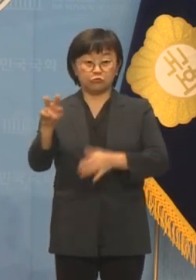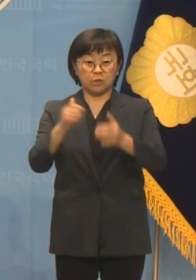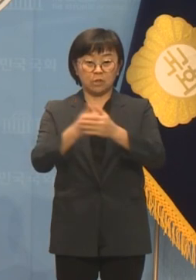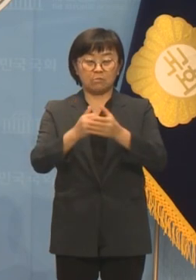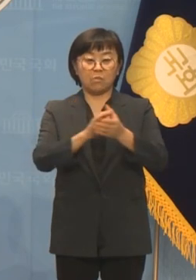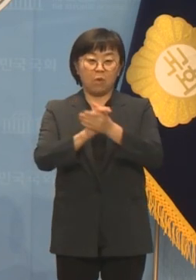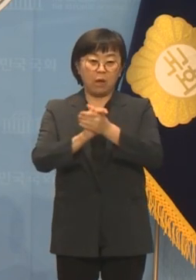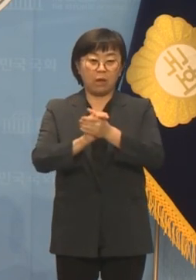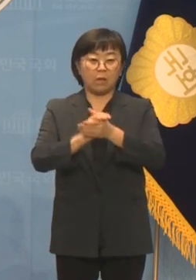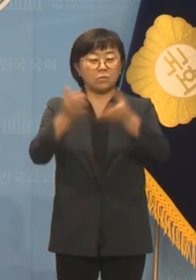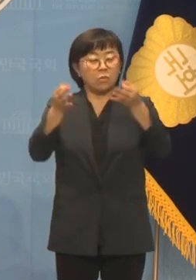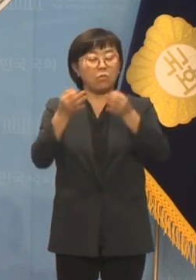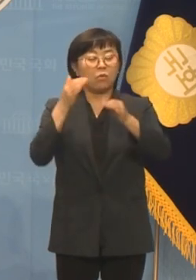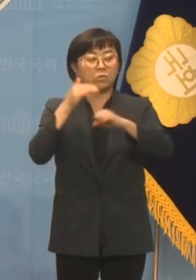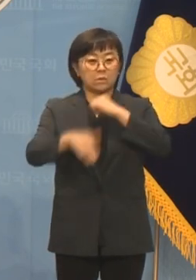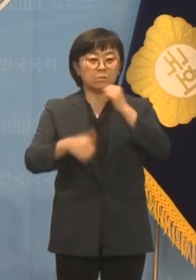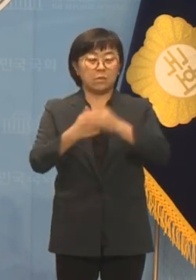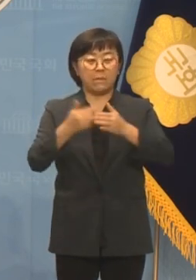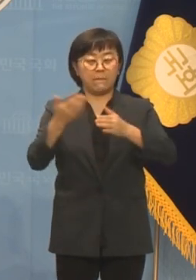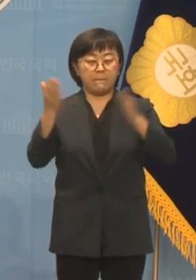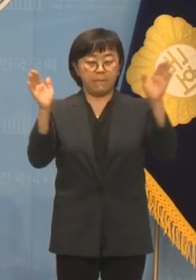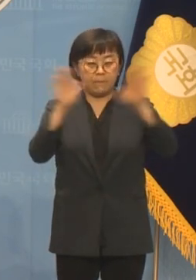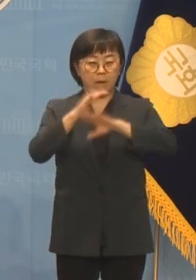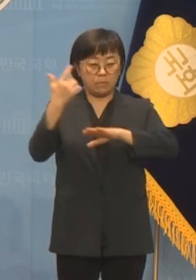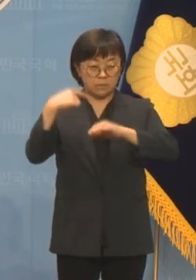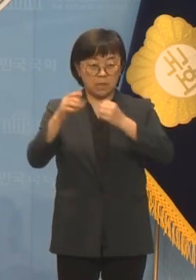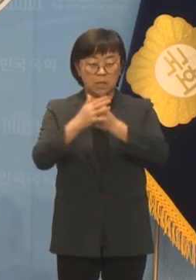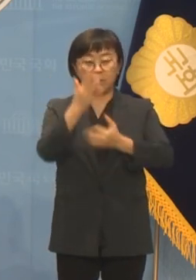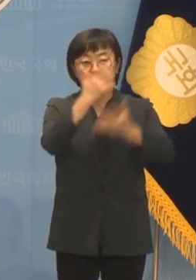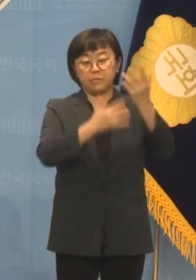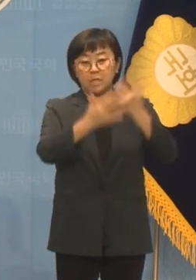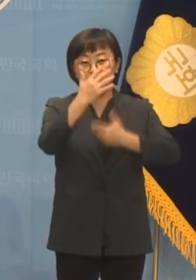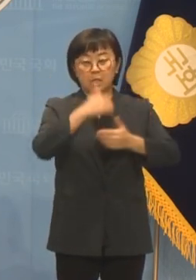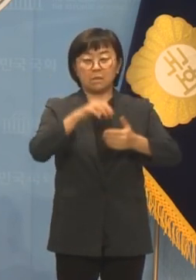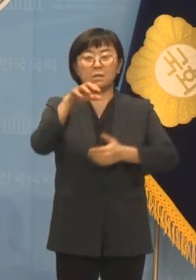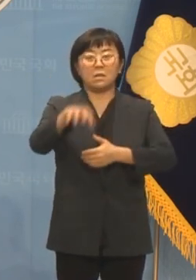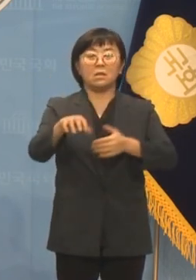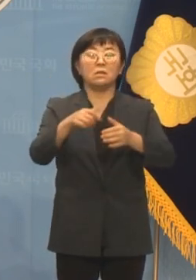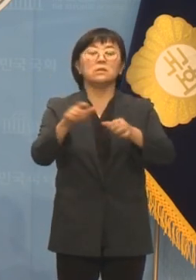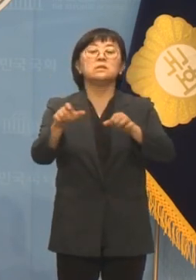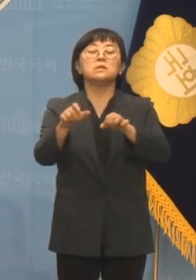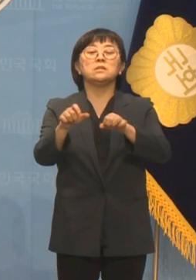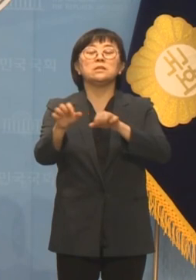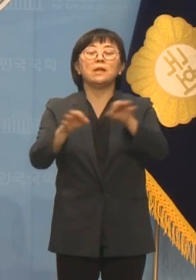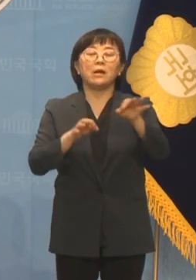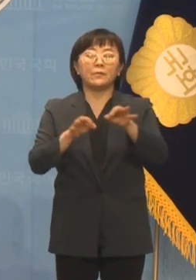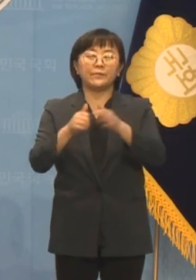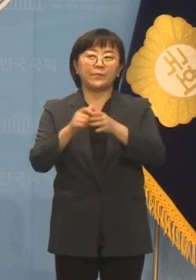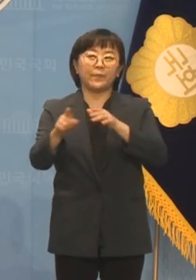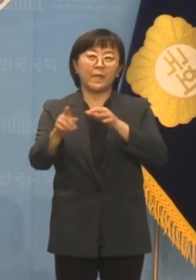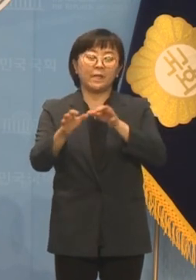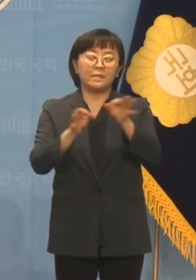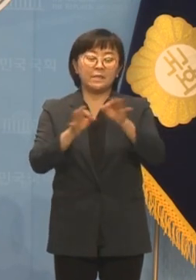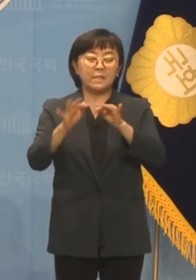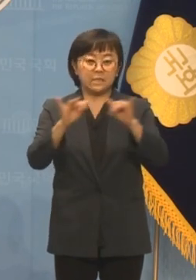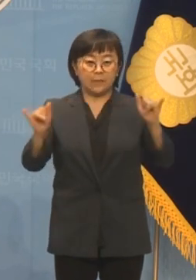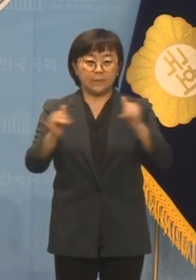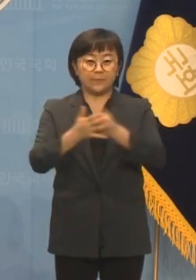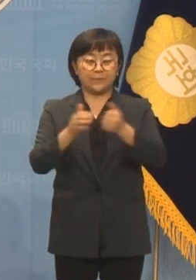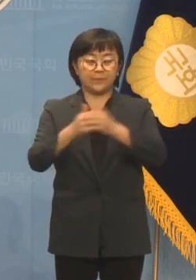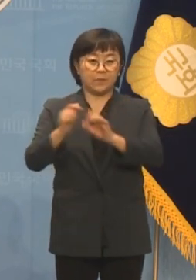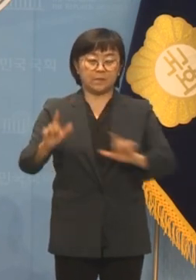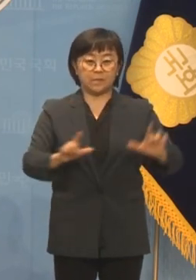쇼가 급했다지만, 하룻밤 사이에 잿더미가 된 서천특화시장과 삶의 터전을 잃은 상인들을